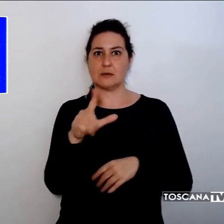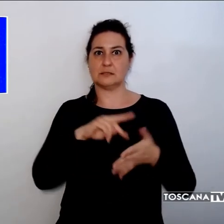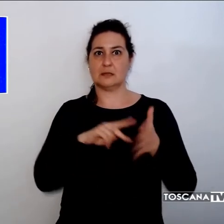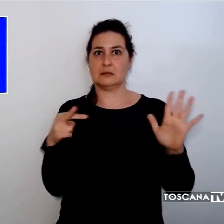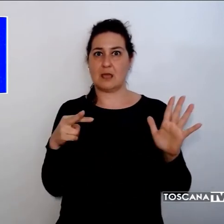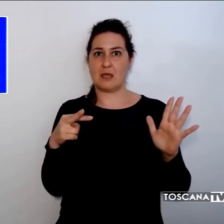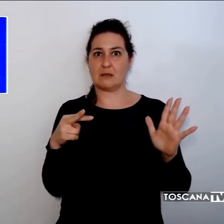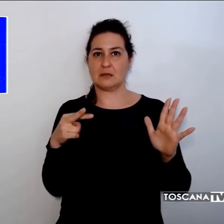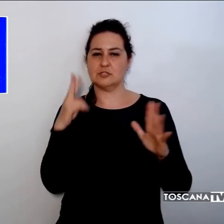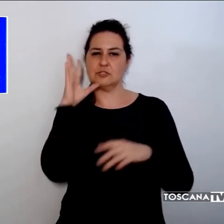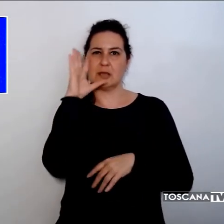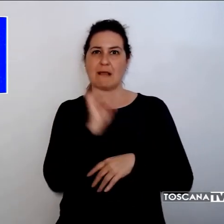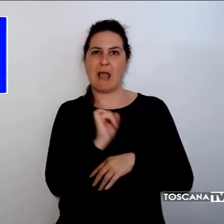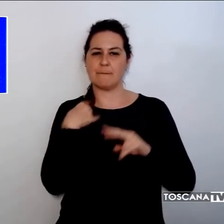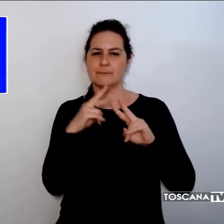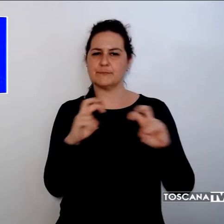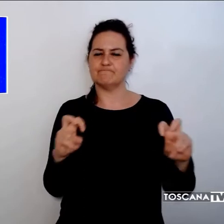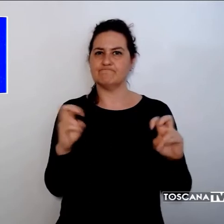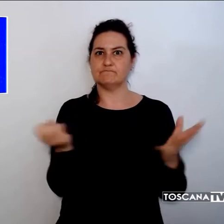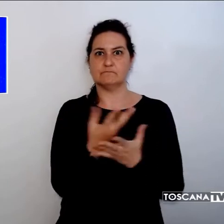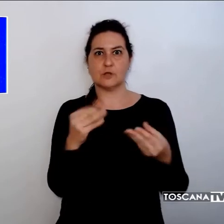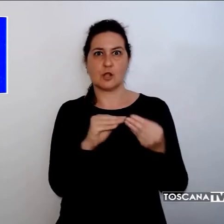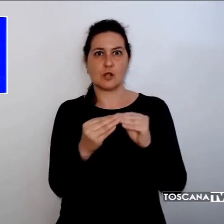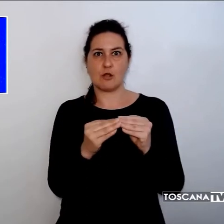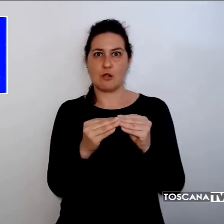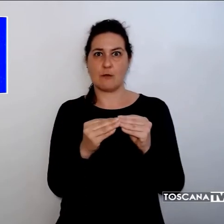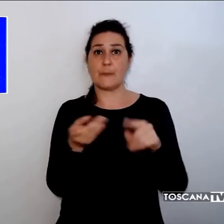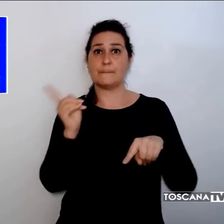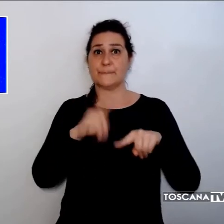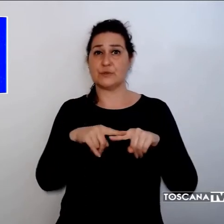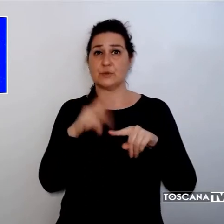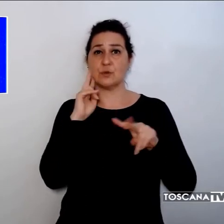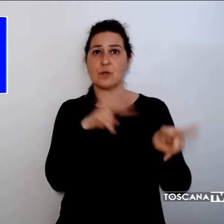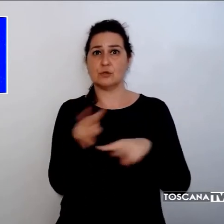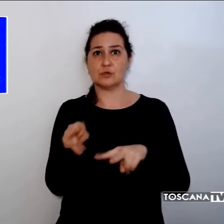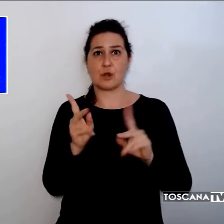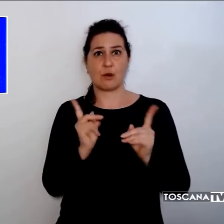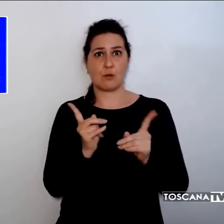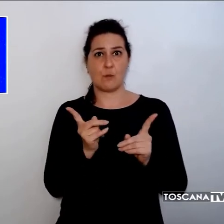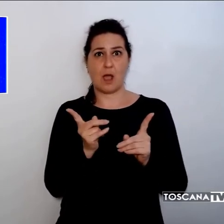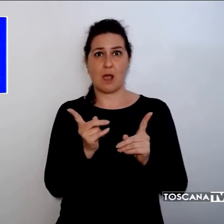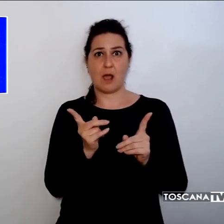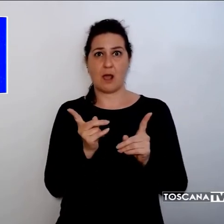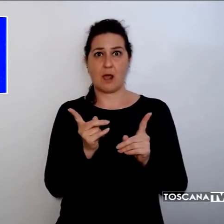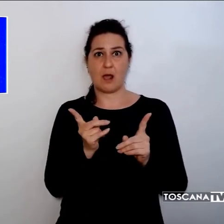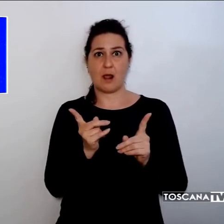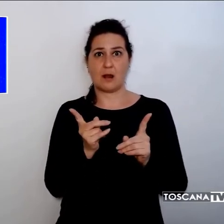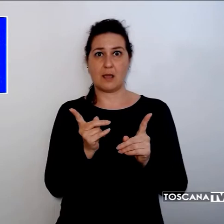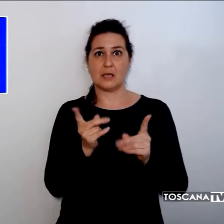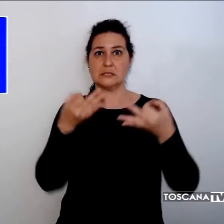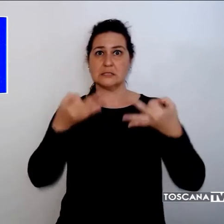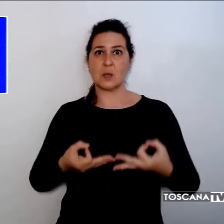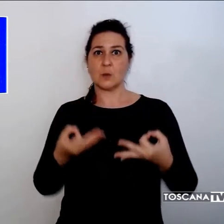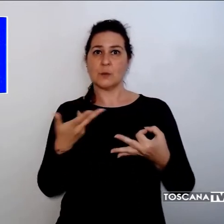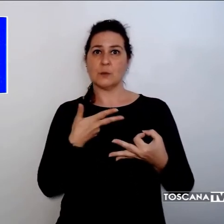dinamica e soprattutto verificare se erano state rispettate le misure di sicurezza. La